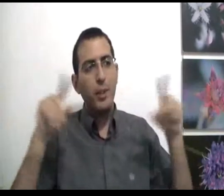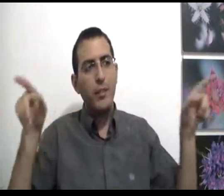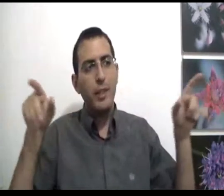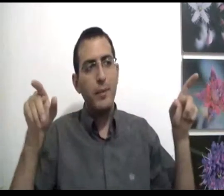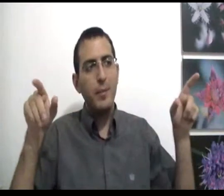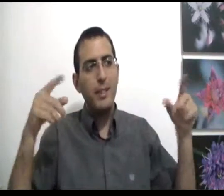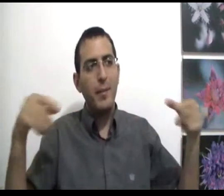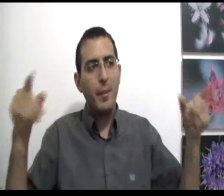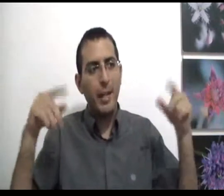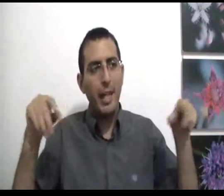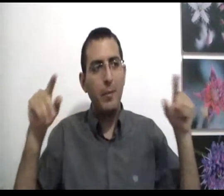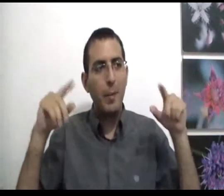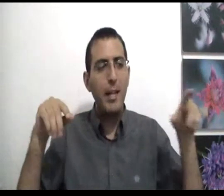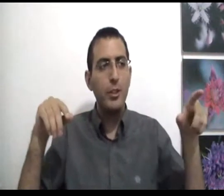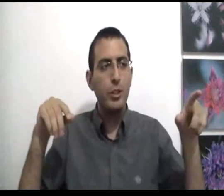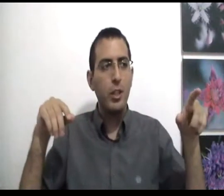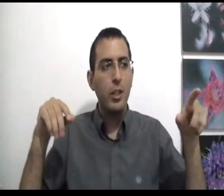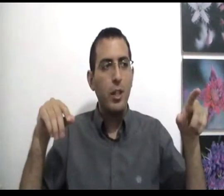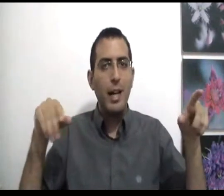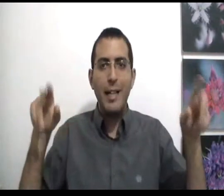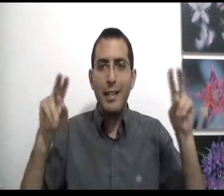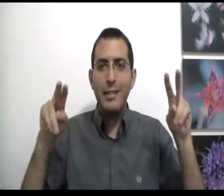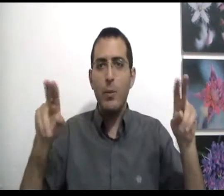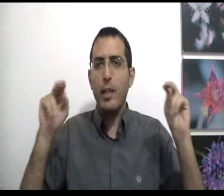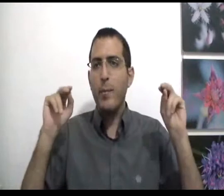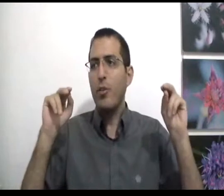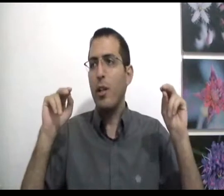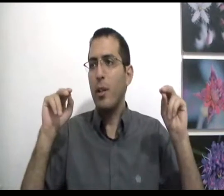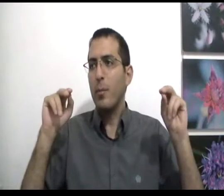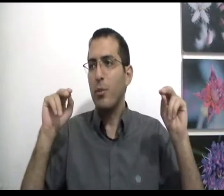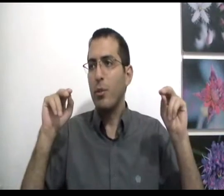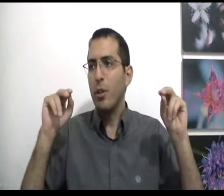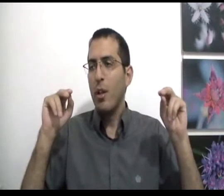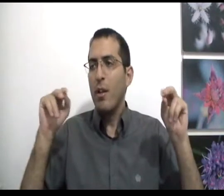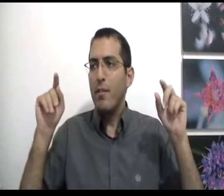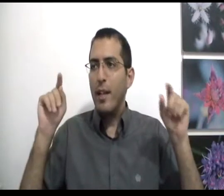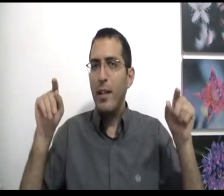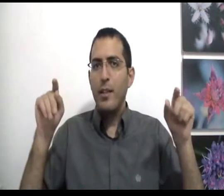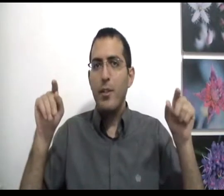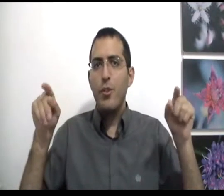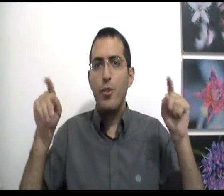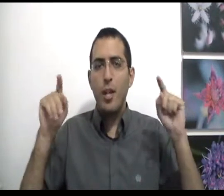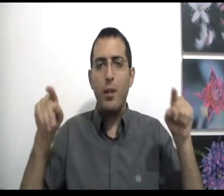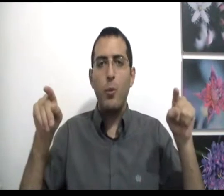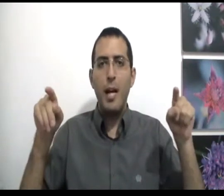שנפרדים זה מזה הם גם כן אחד ממש על ידי זה הוא נהנה משתי העולמות ושיהיה לכולם